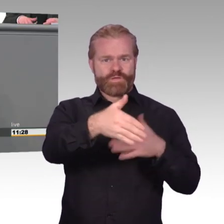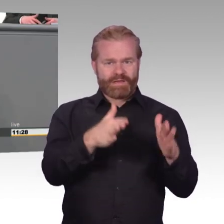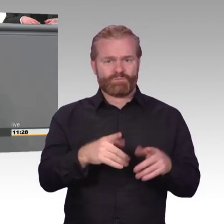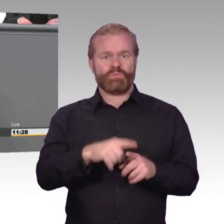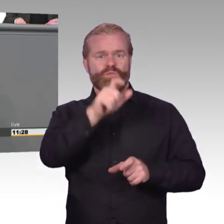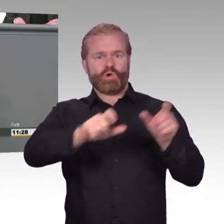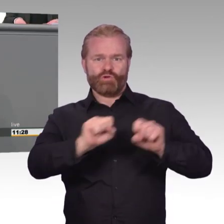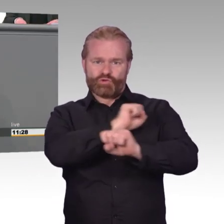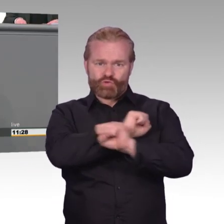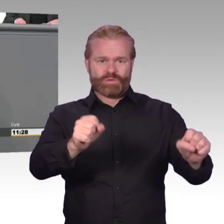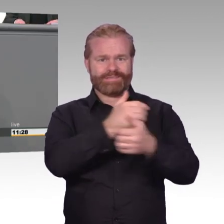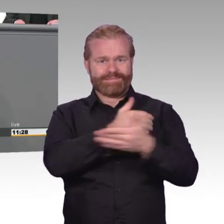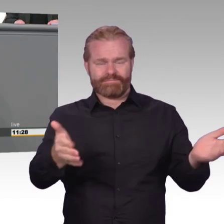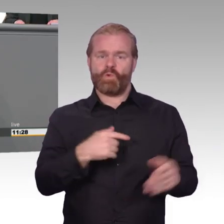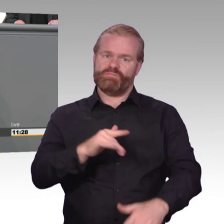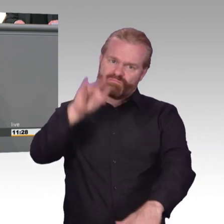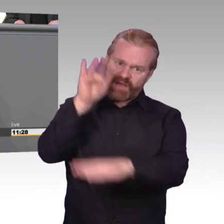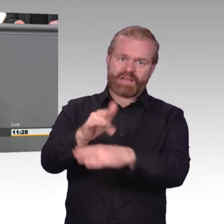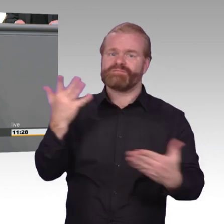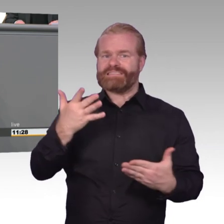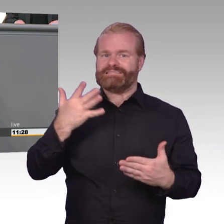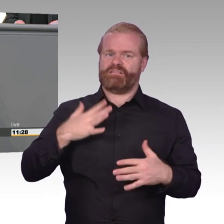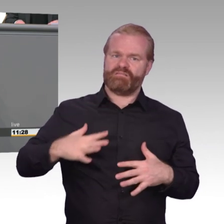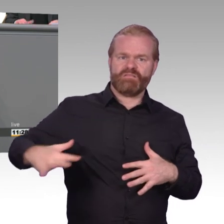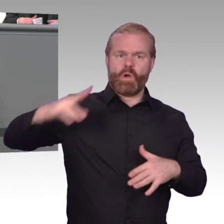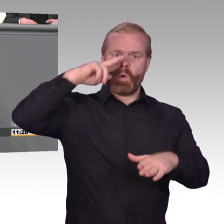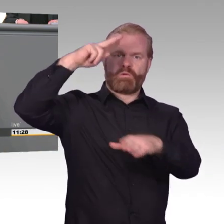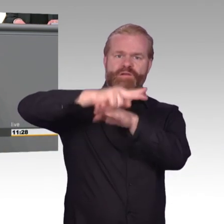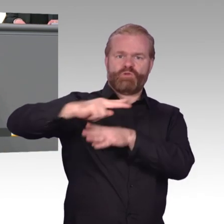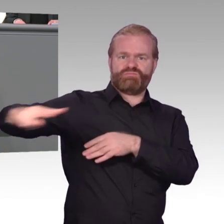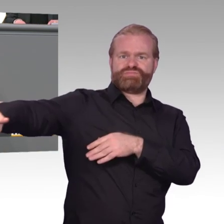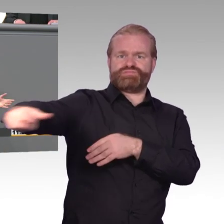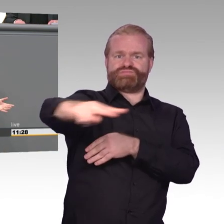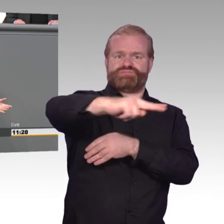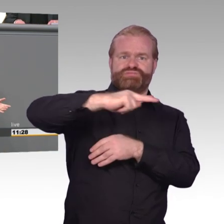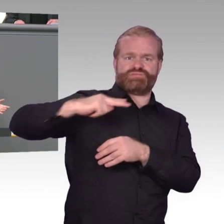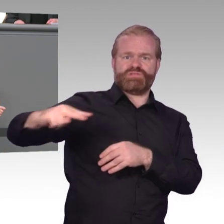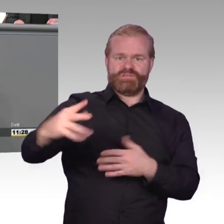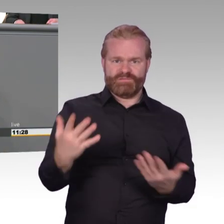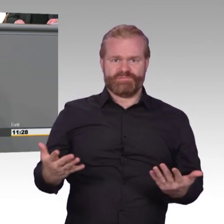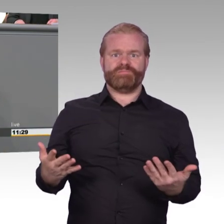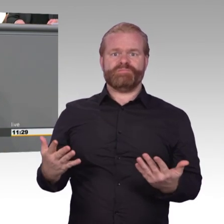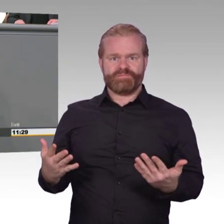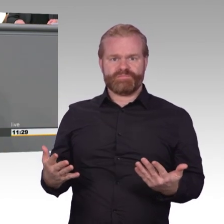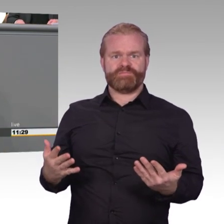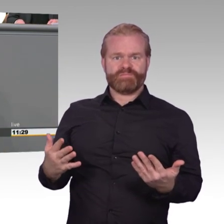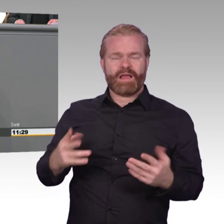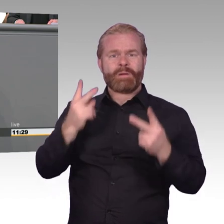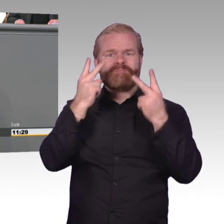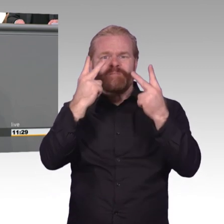Merkel und Maas werden selbst Meinungen in sozialen Netzwerken kontrolliert und überwacht. Wer falsch denkt, ist schnell gelöscht. Das Ergebnis